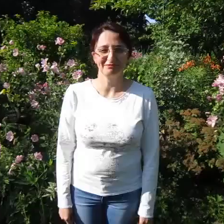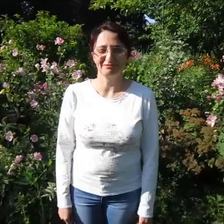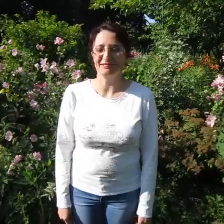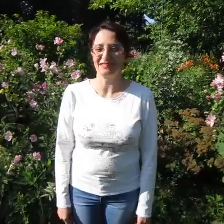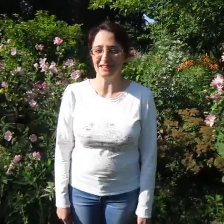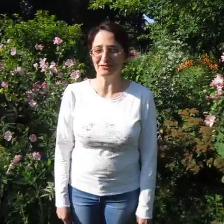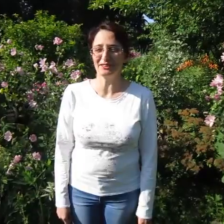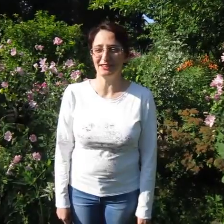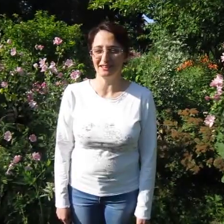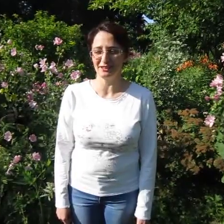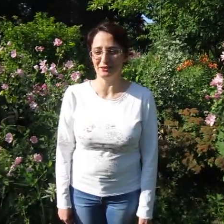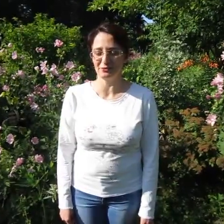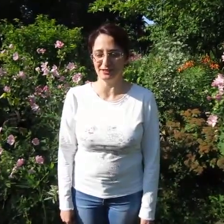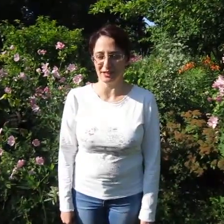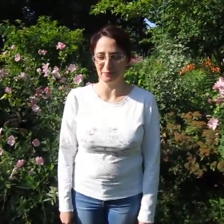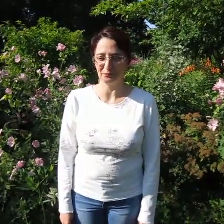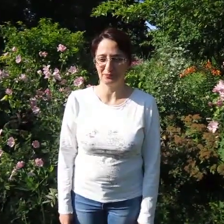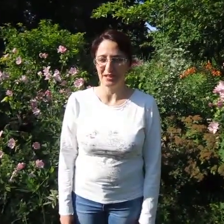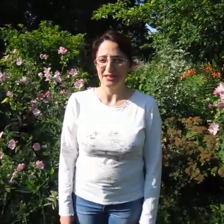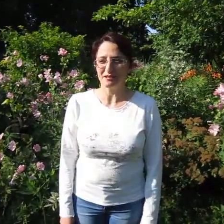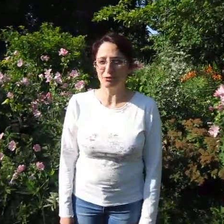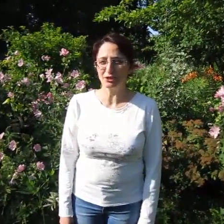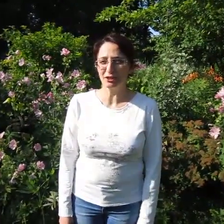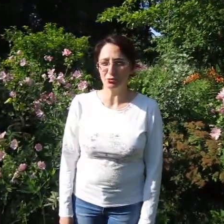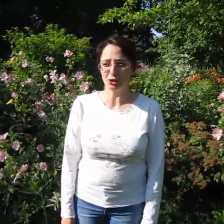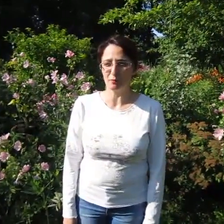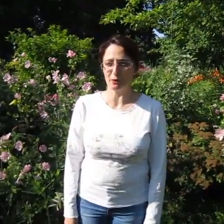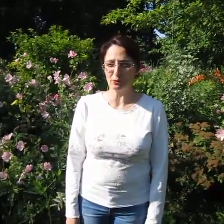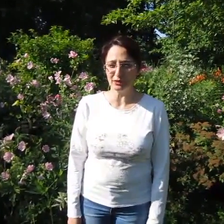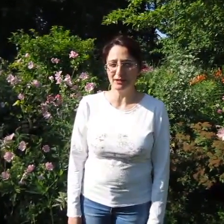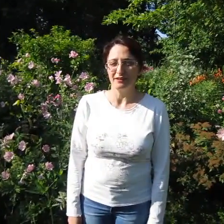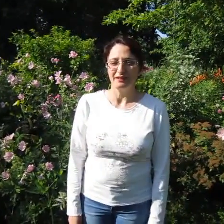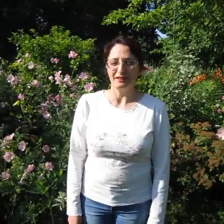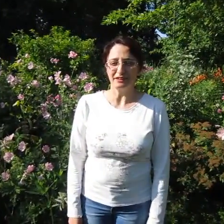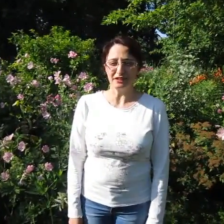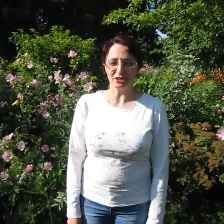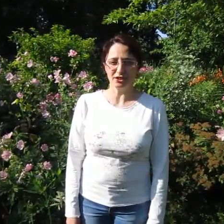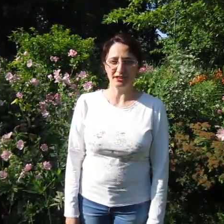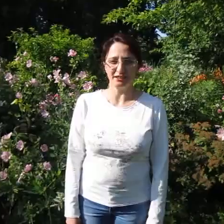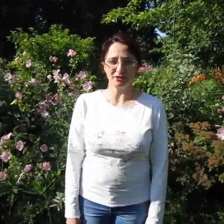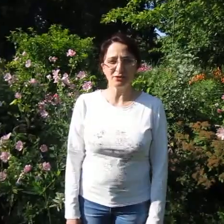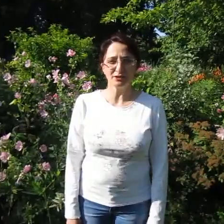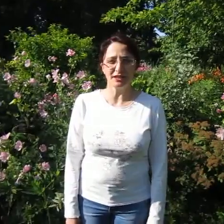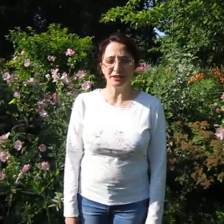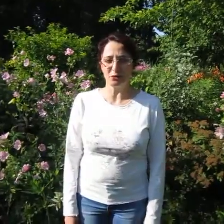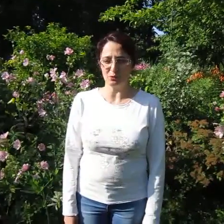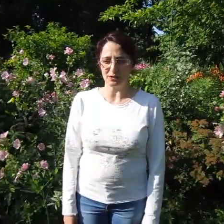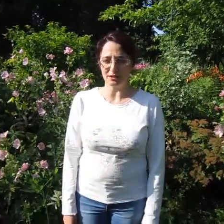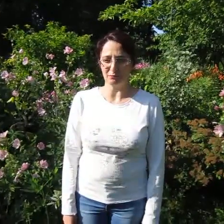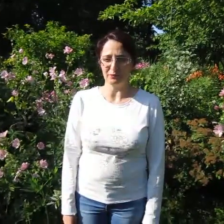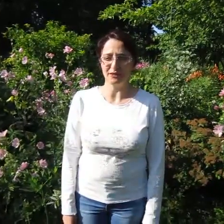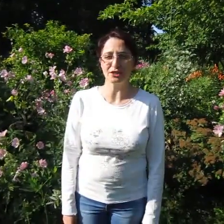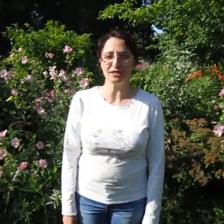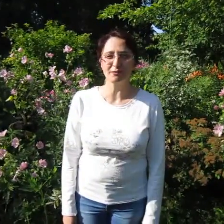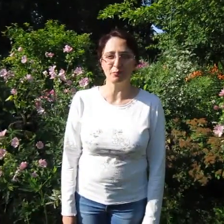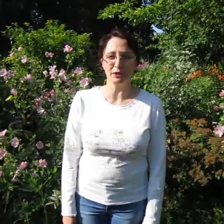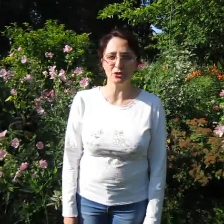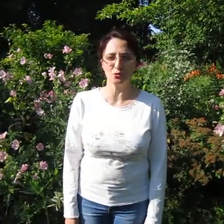Здравствуйте, дорогие друзья! Сегодня хорошая погода, и я решила это видео снять на улице. Сейчас я вам покажу